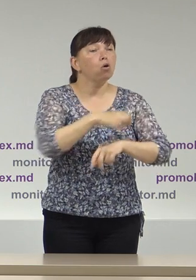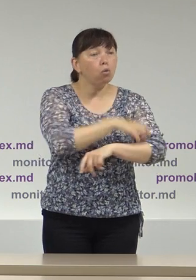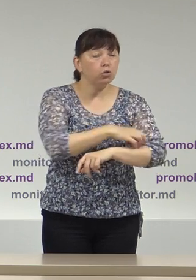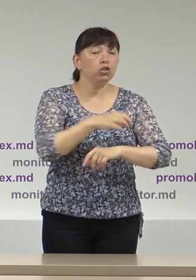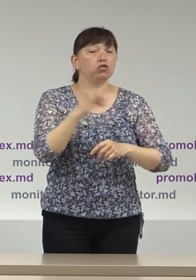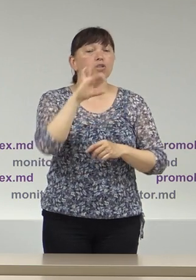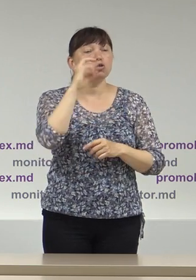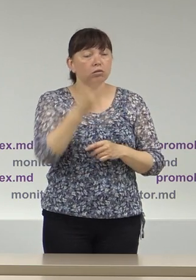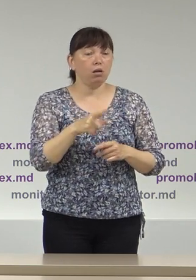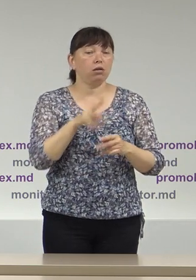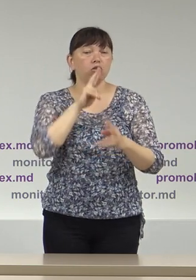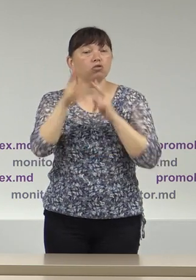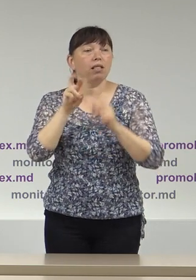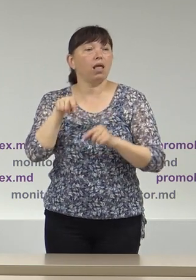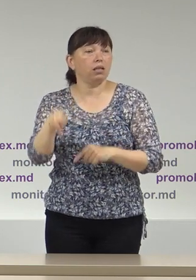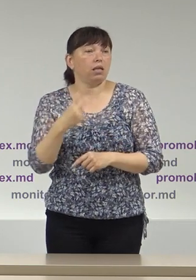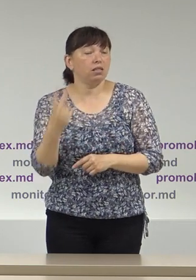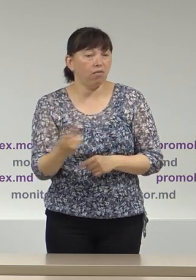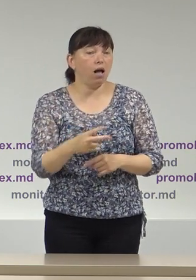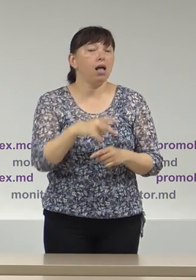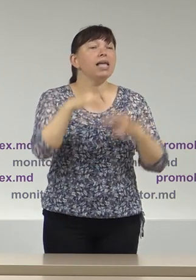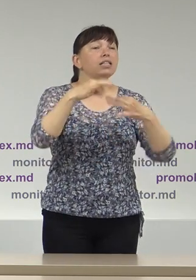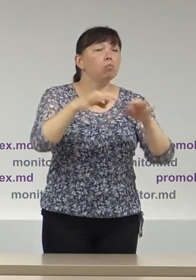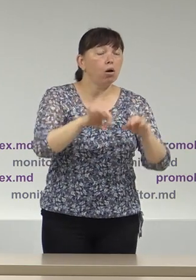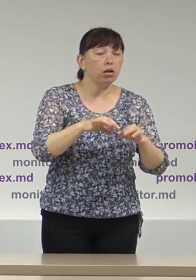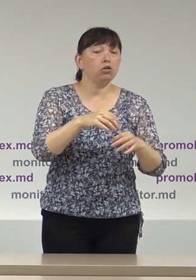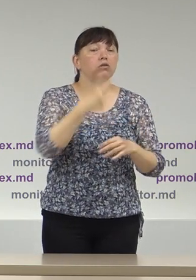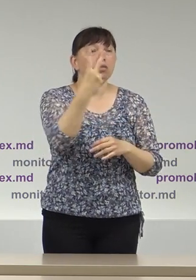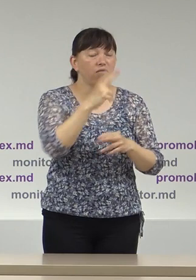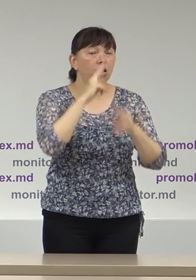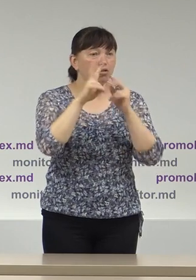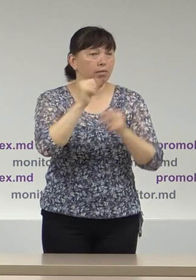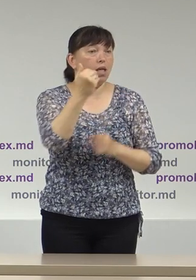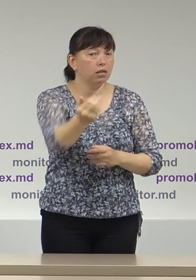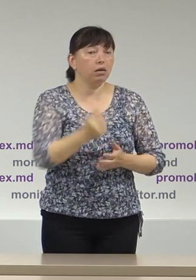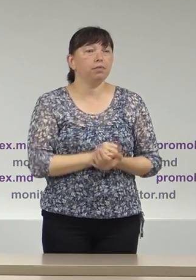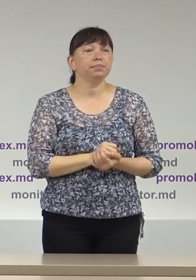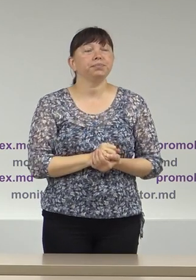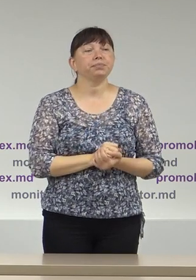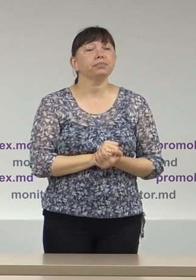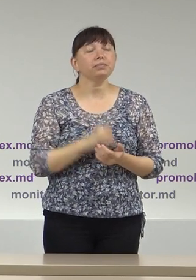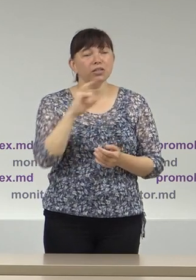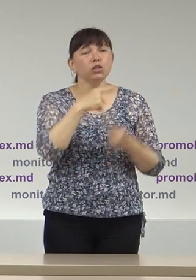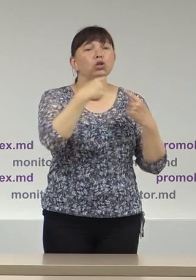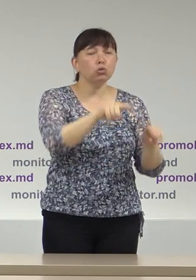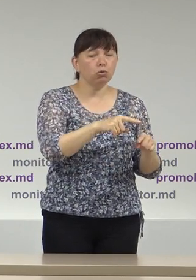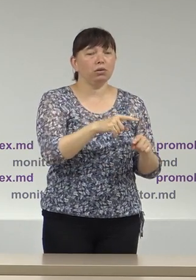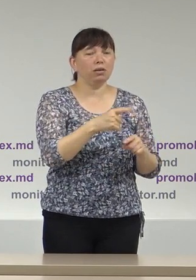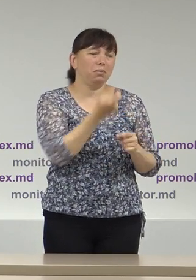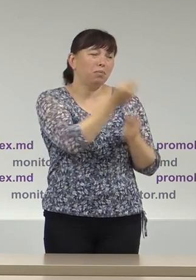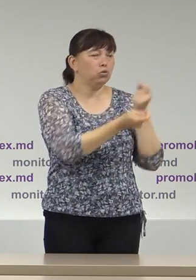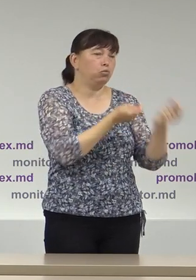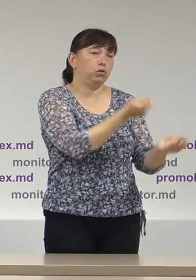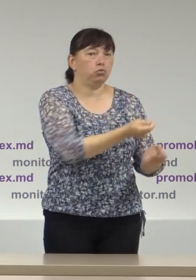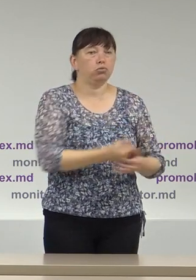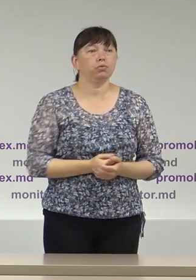două contestații, Partidul Democrat de două contestații și altele de câte mai puține.